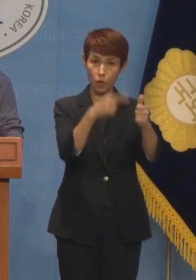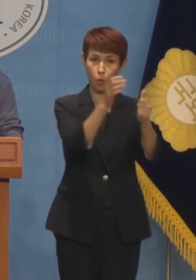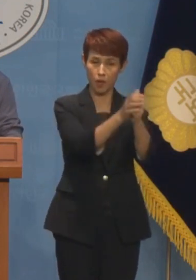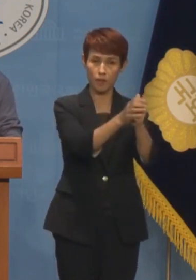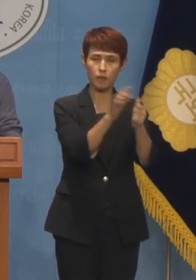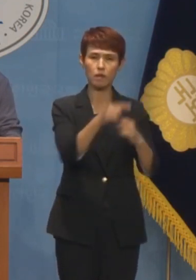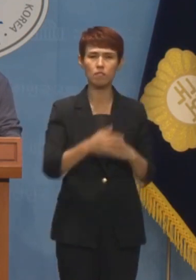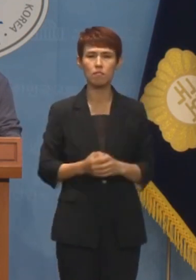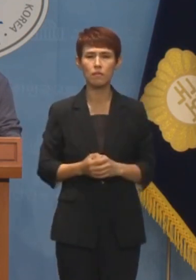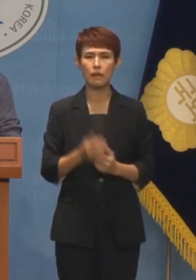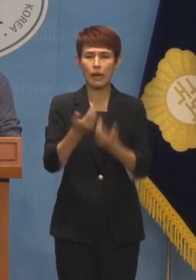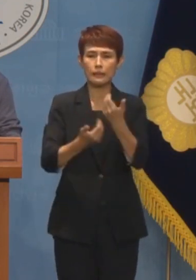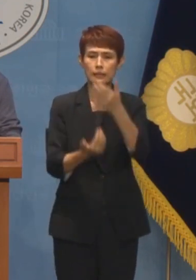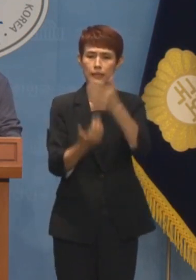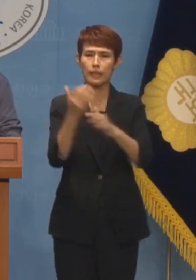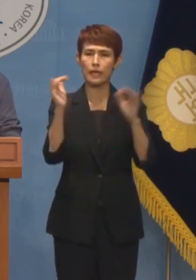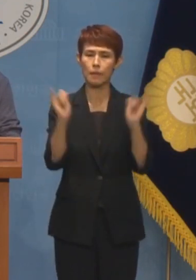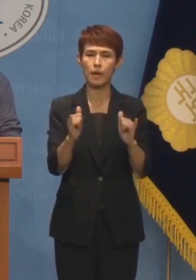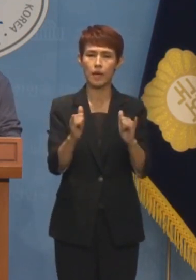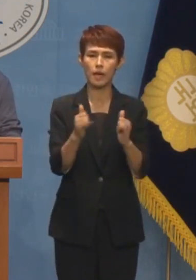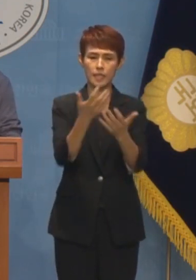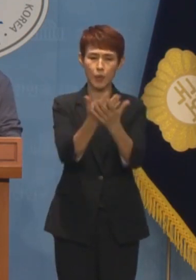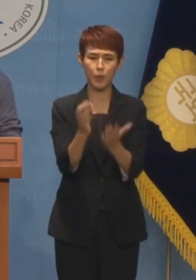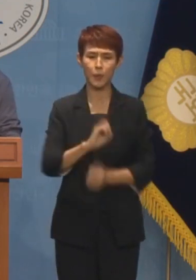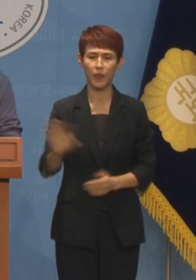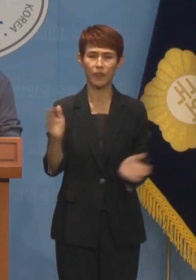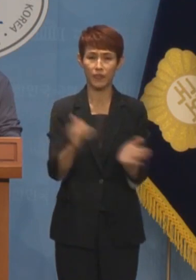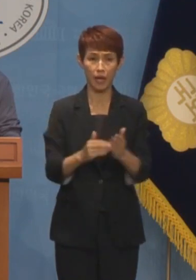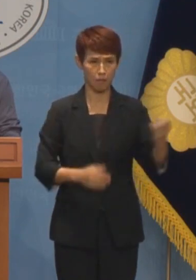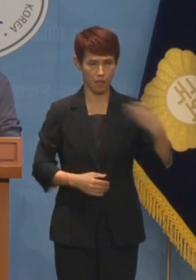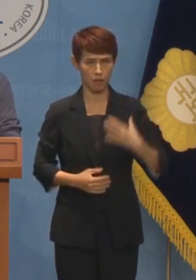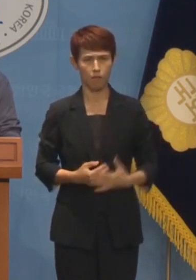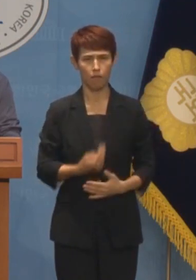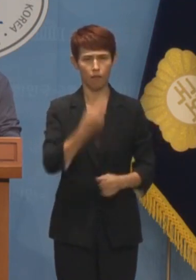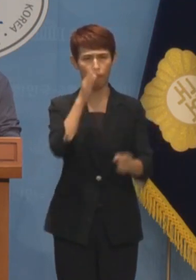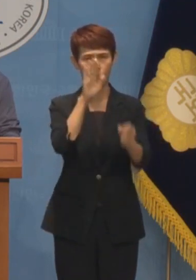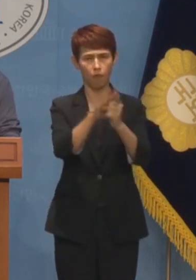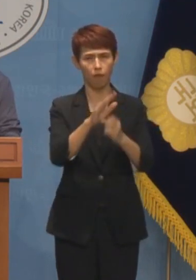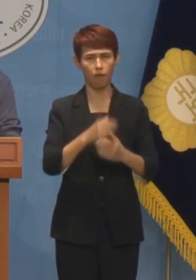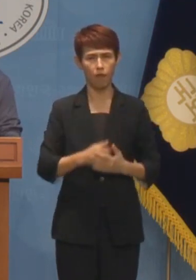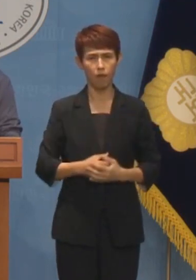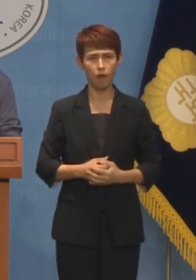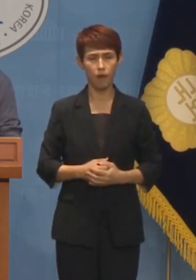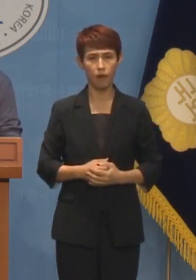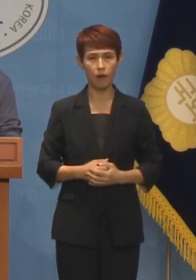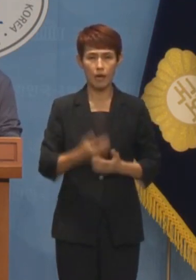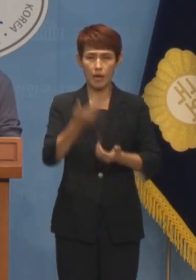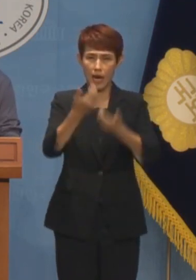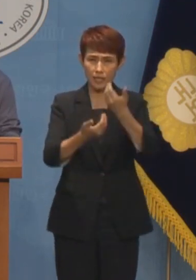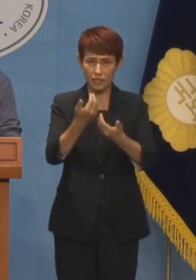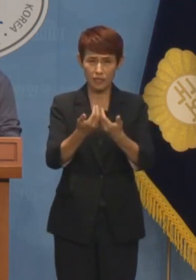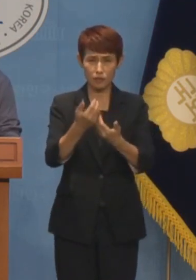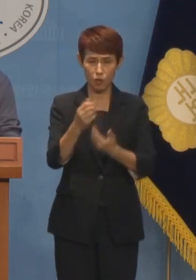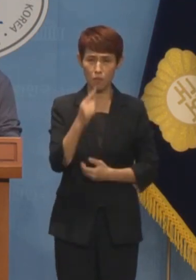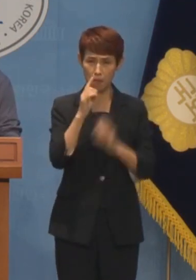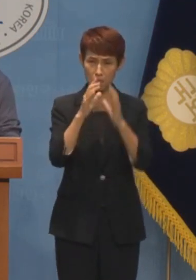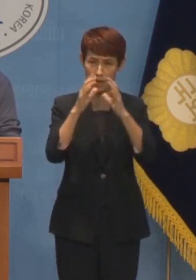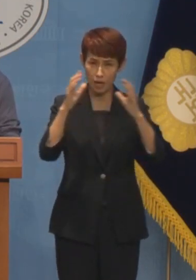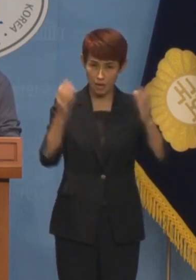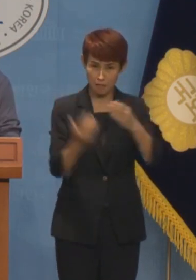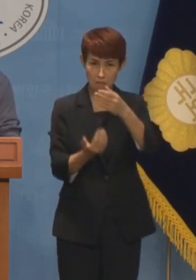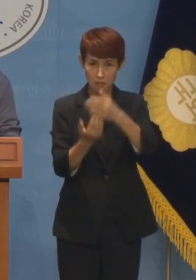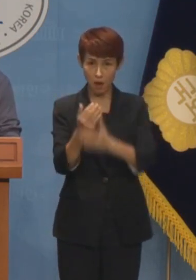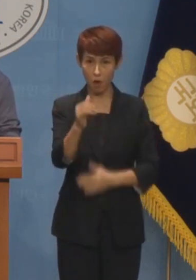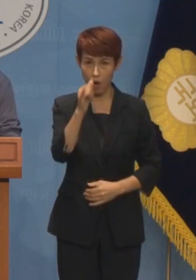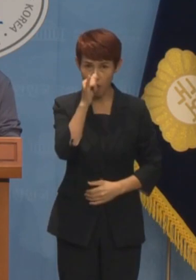자료를 파기했다고 해명했습니다. 그야말로 어처구니 없는 일입니다. 갈등과 논란을 촉발할 수 있는 사안이면